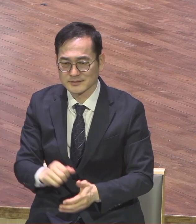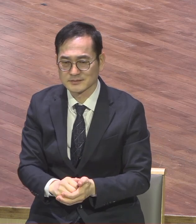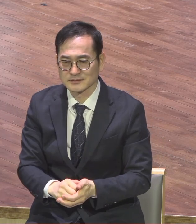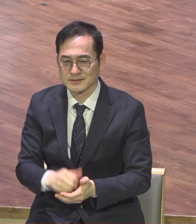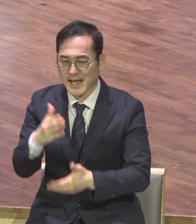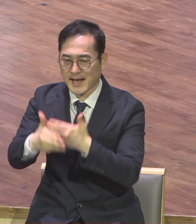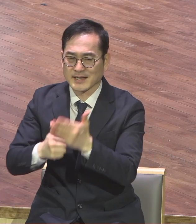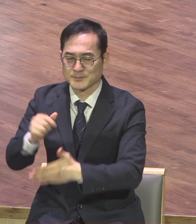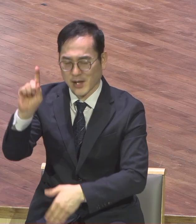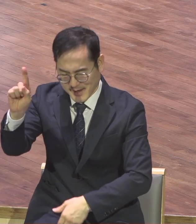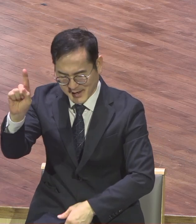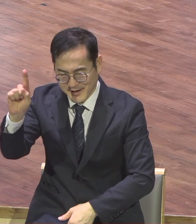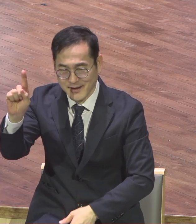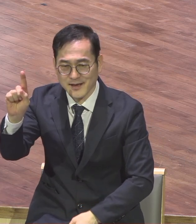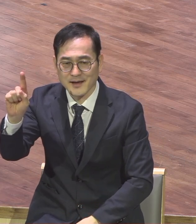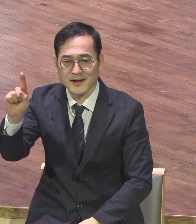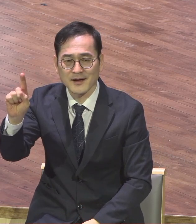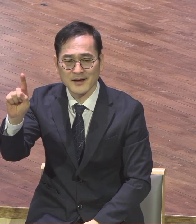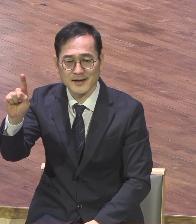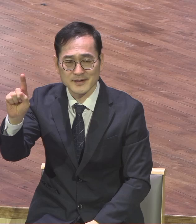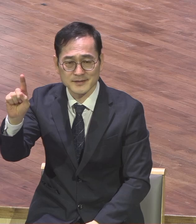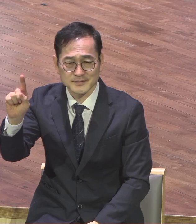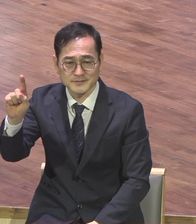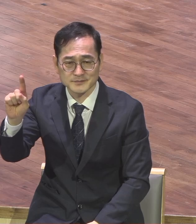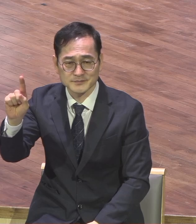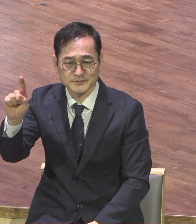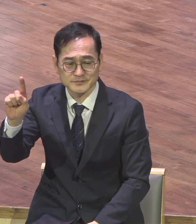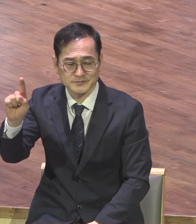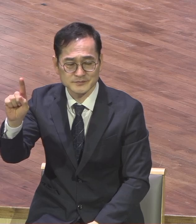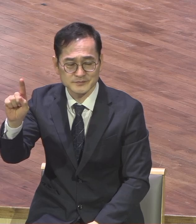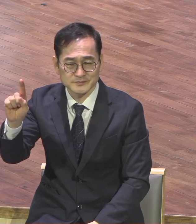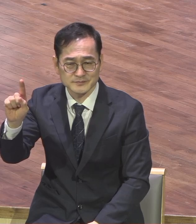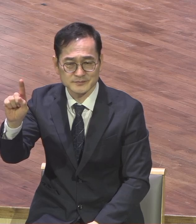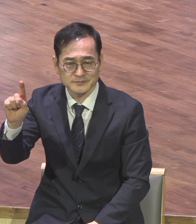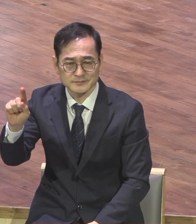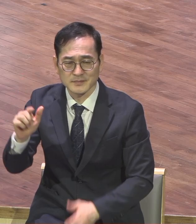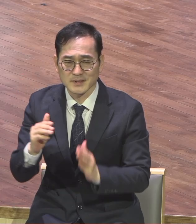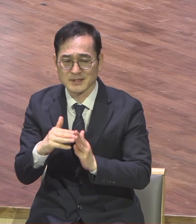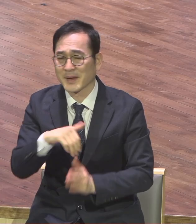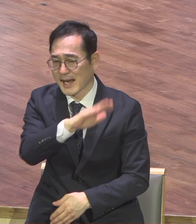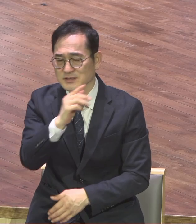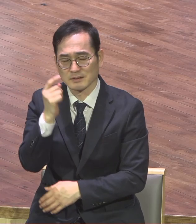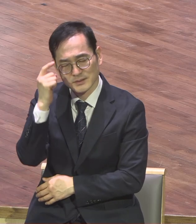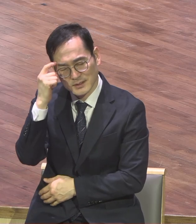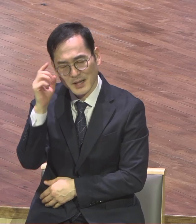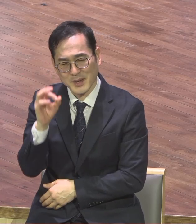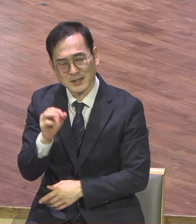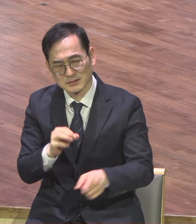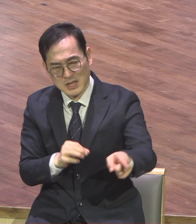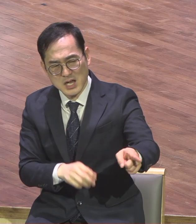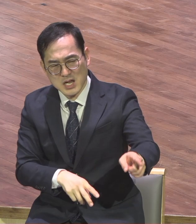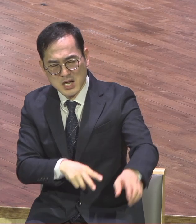아멘 집에 가서 묵상을 해보세요 나 저 인간하고 도저히 안 맞아